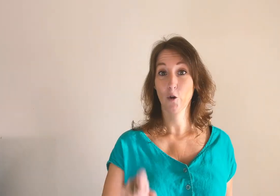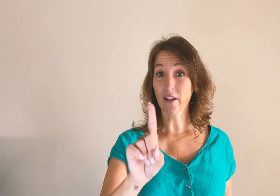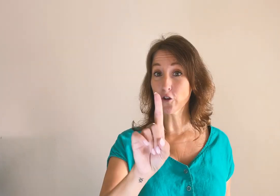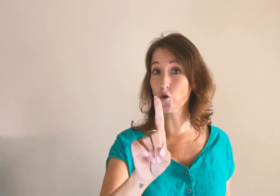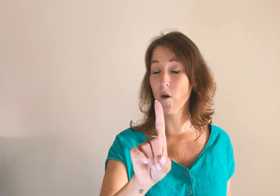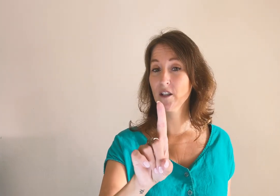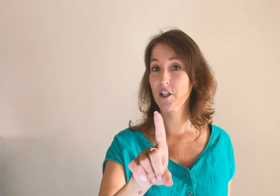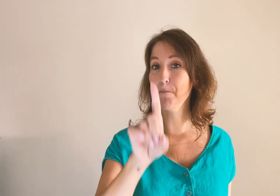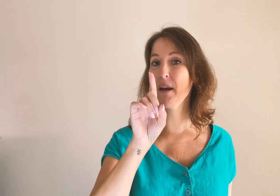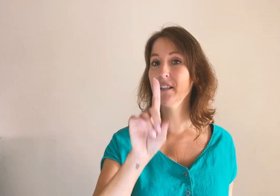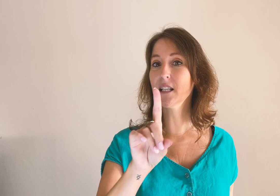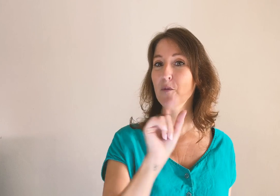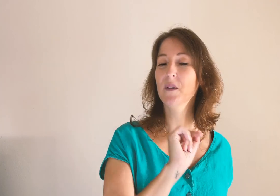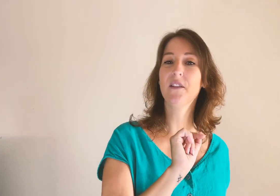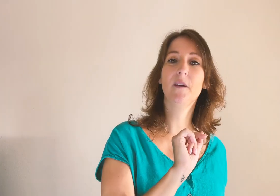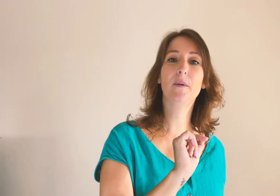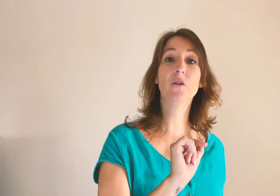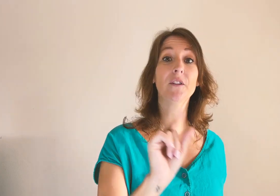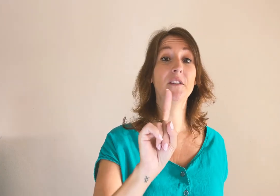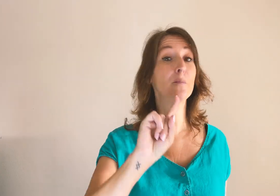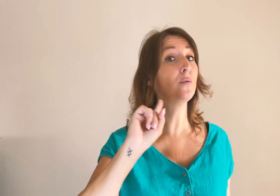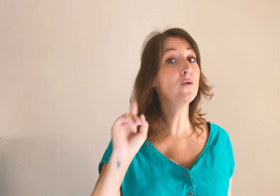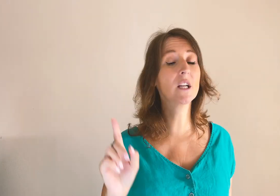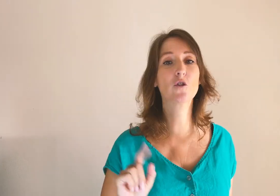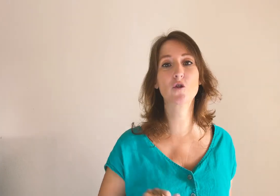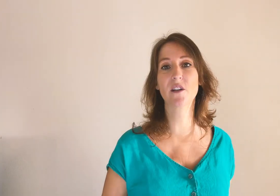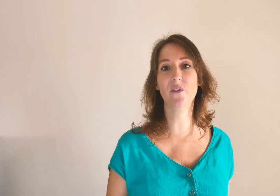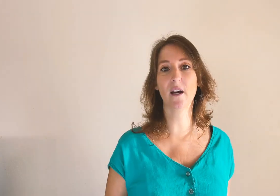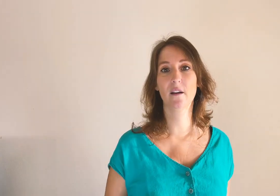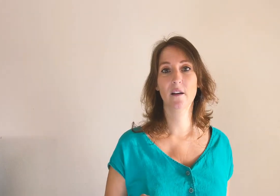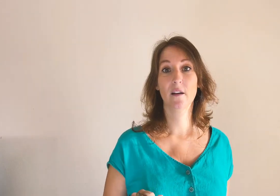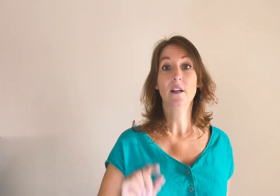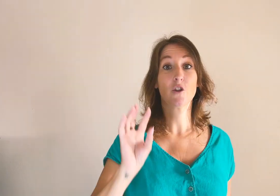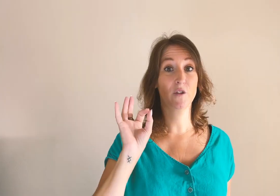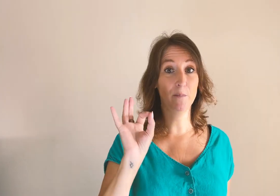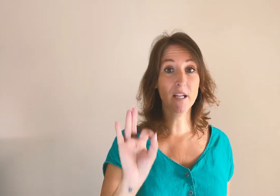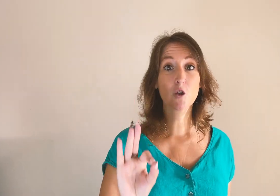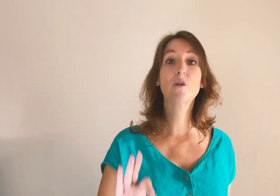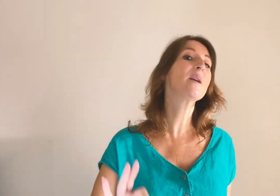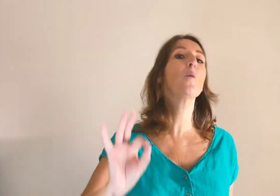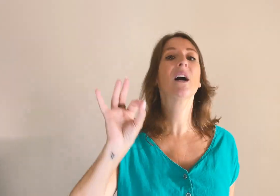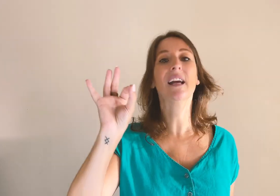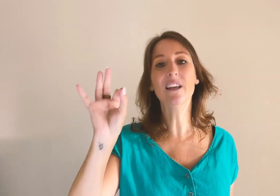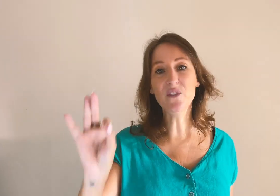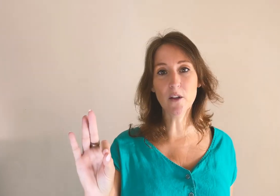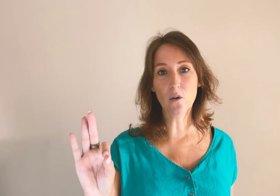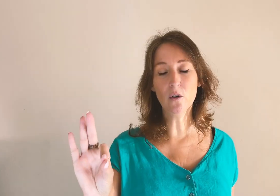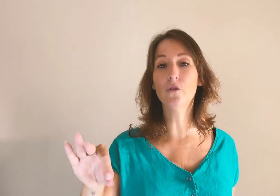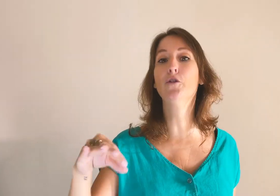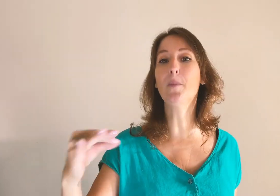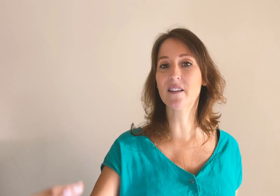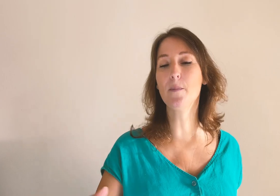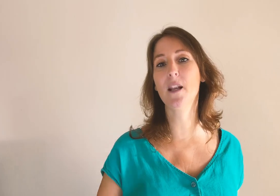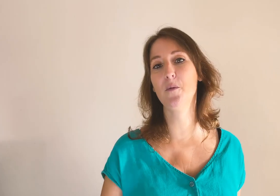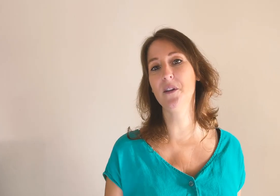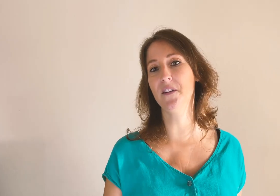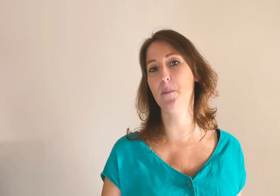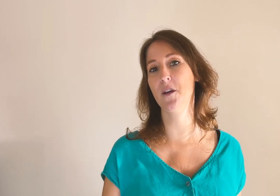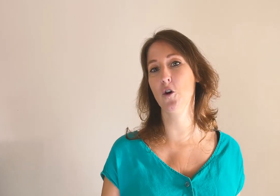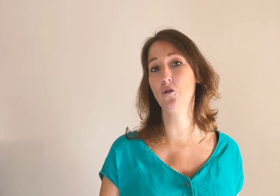Donc, attention, je n'ai pas dit que la publicité payante n'était plus quelque chose à faire. Je dis bien que c'est moins évident de passer par la publicité payante